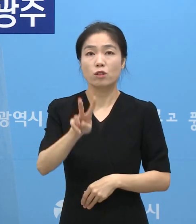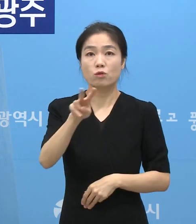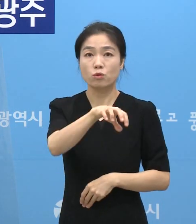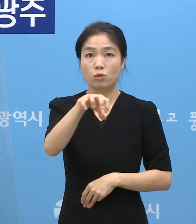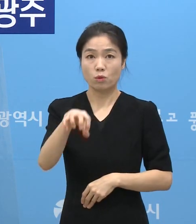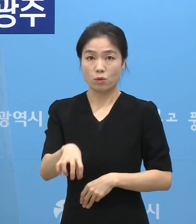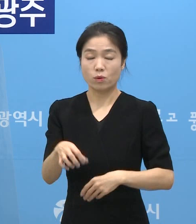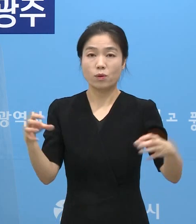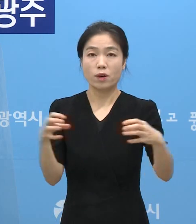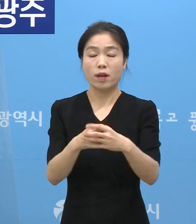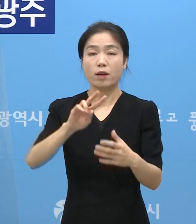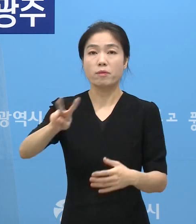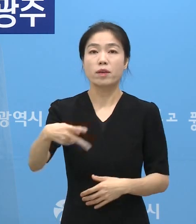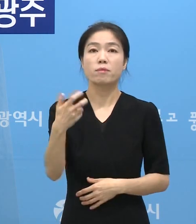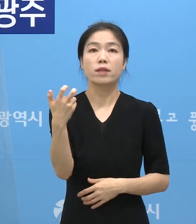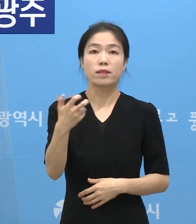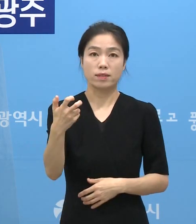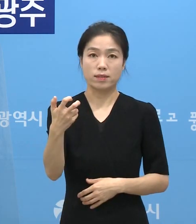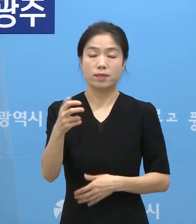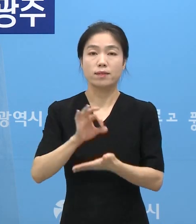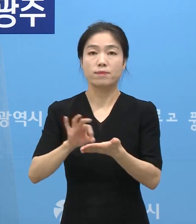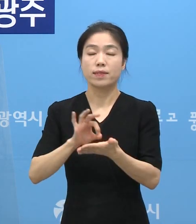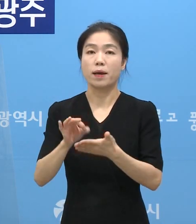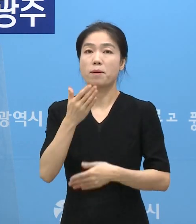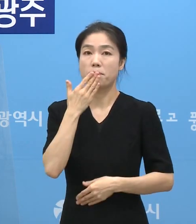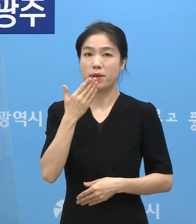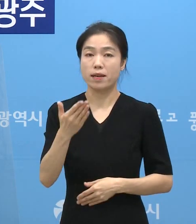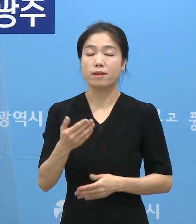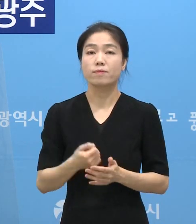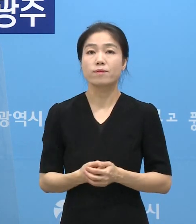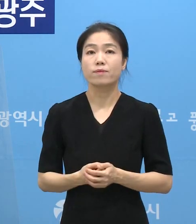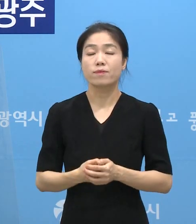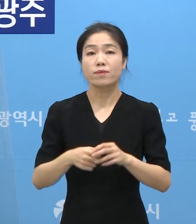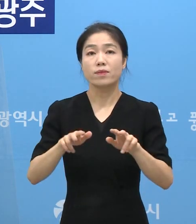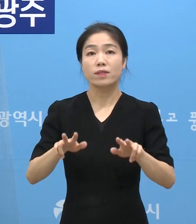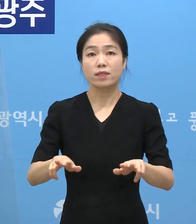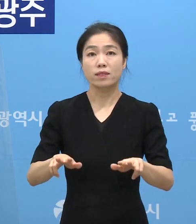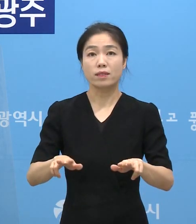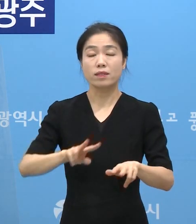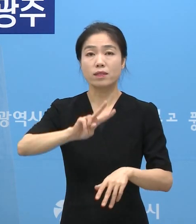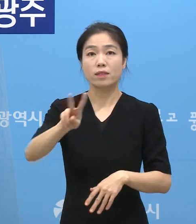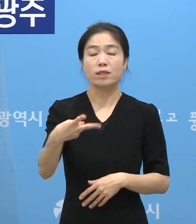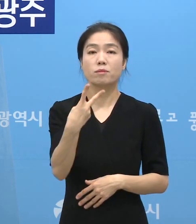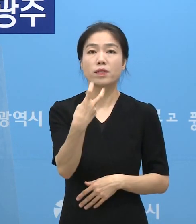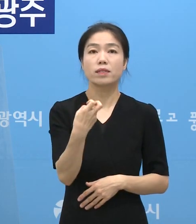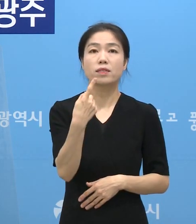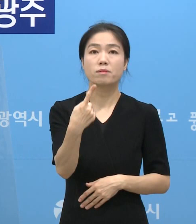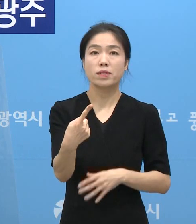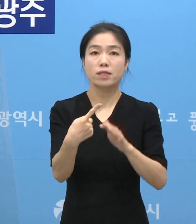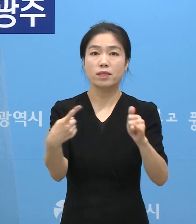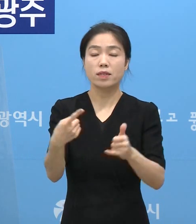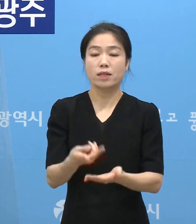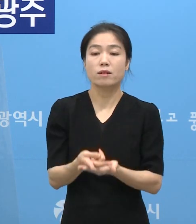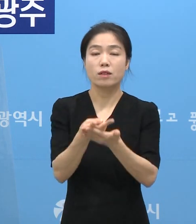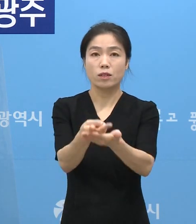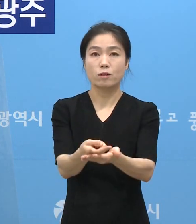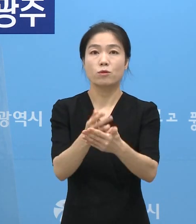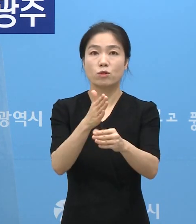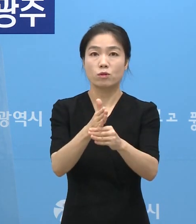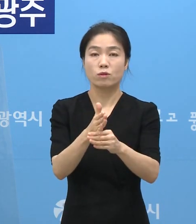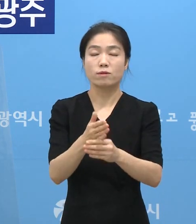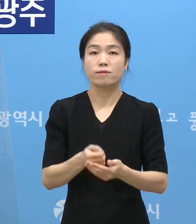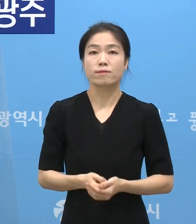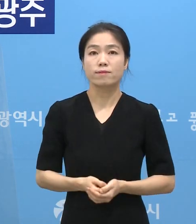270병상이 이용 가능합니다만 현재 221명이 입원해 있는 상황입니다.